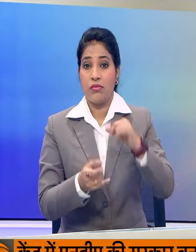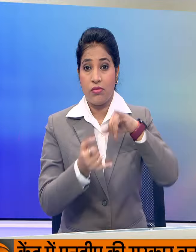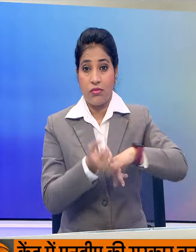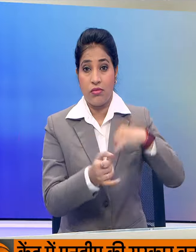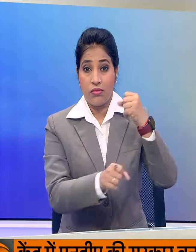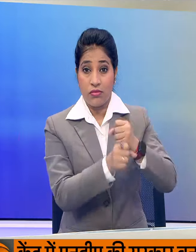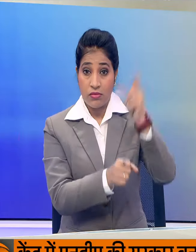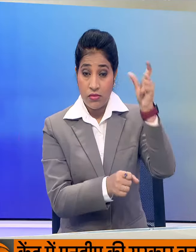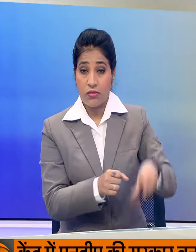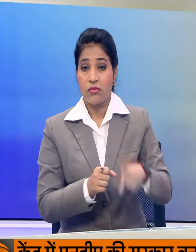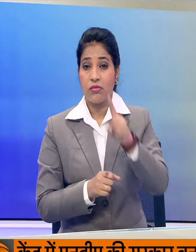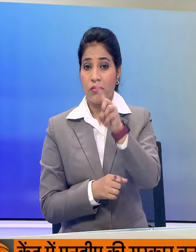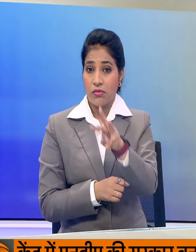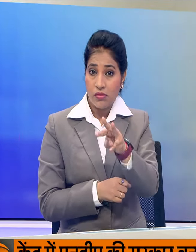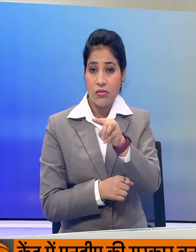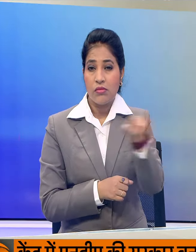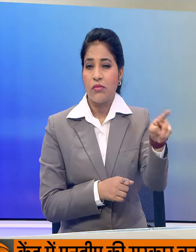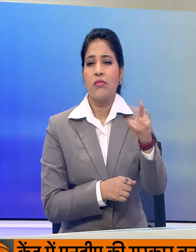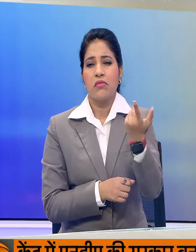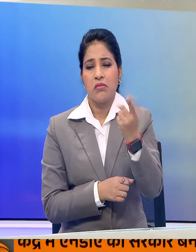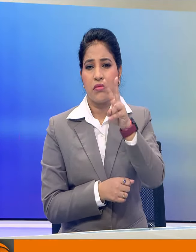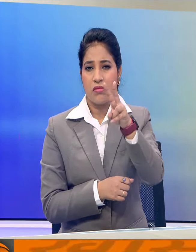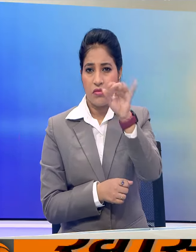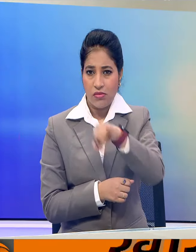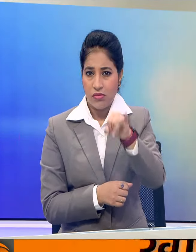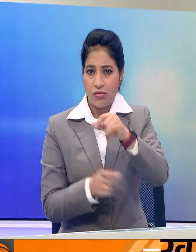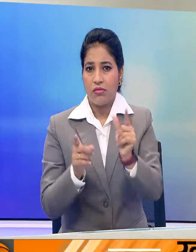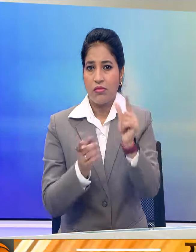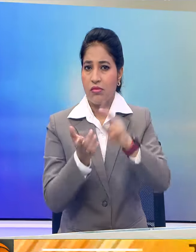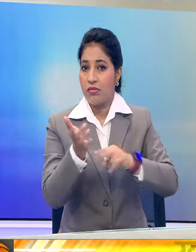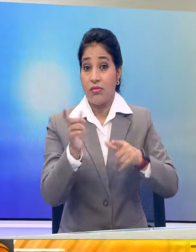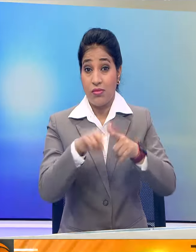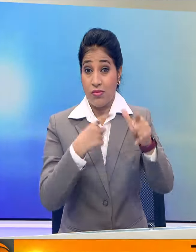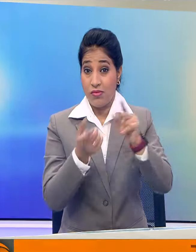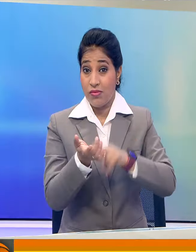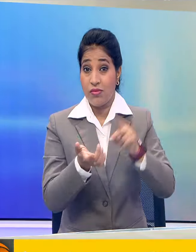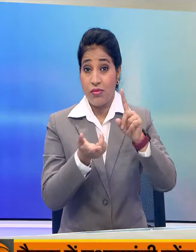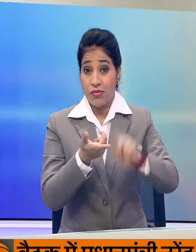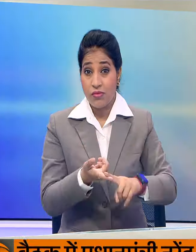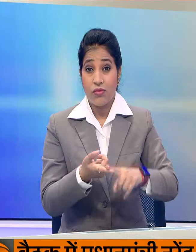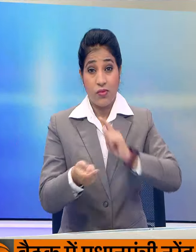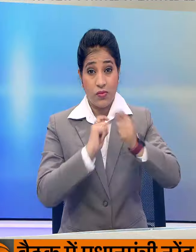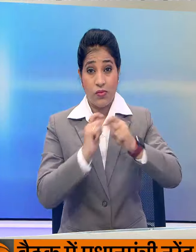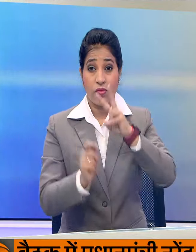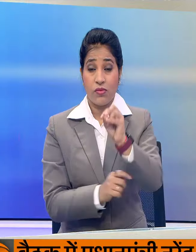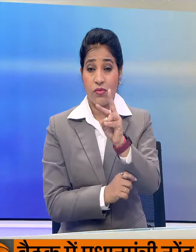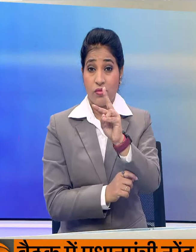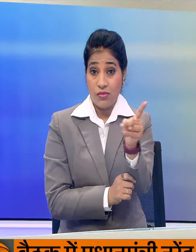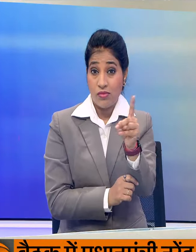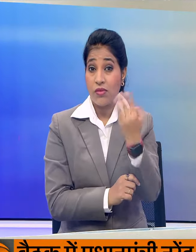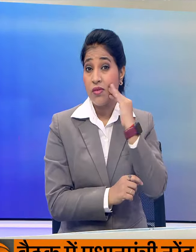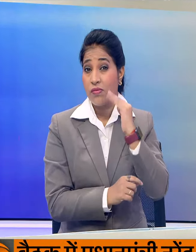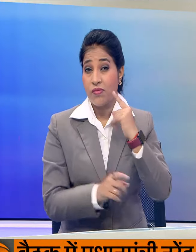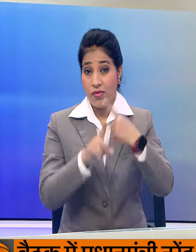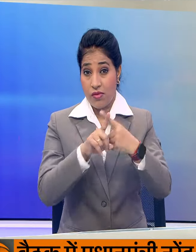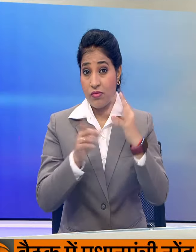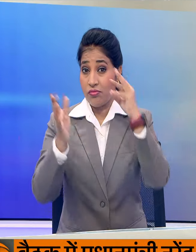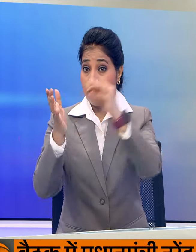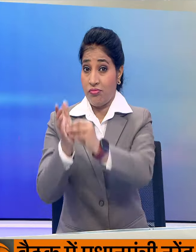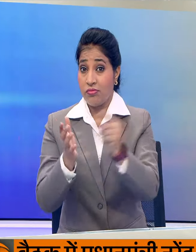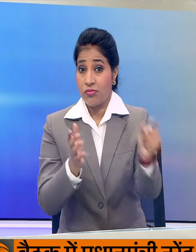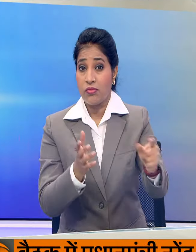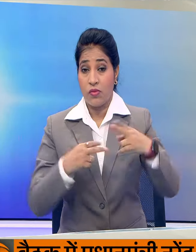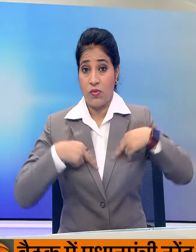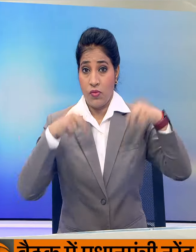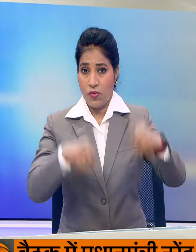गोखले द्वारा 13 और 26 चून 2021 को सोशल मीजिया प्लाटफॉर्म एक्स पर पोस्ट किये गए थे जिसके बाद ये मामला